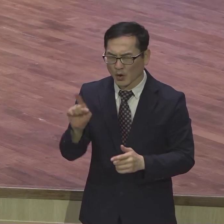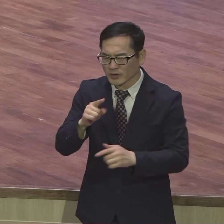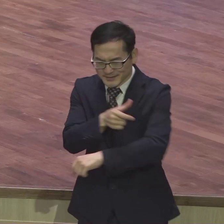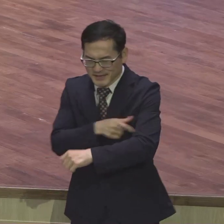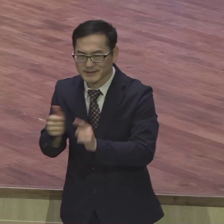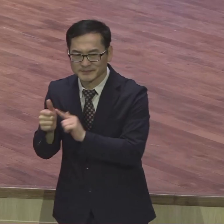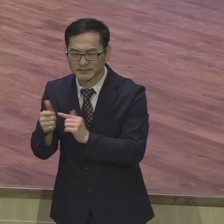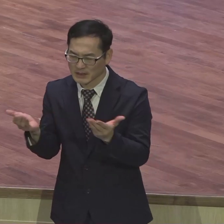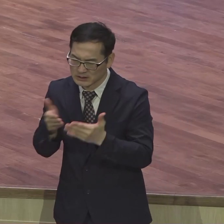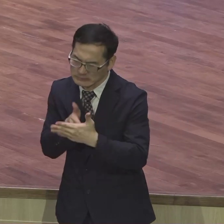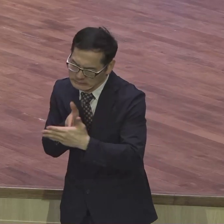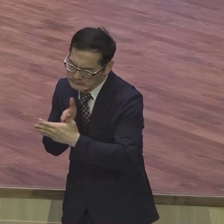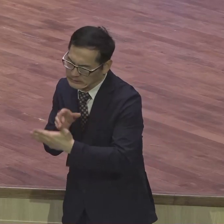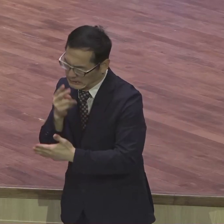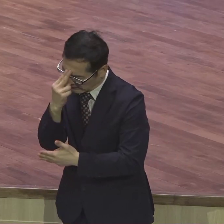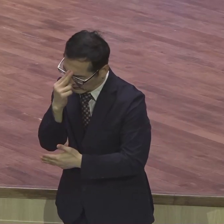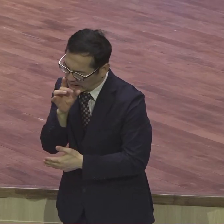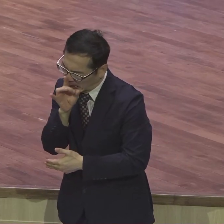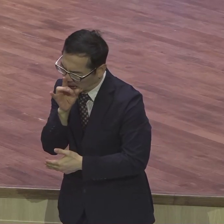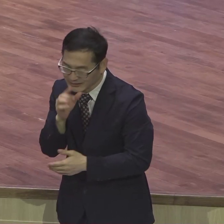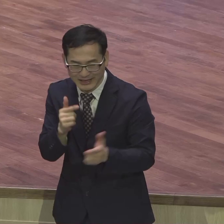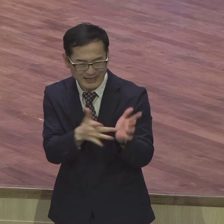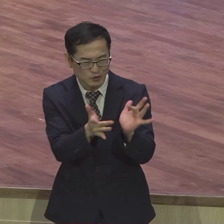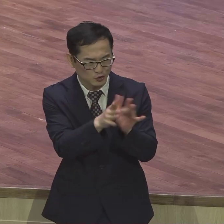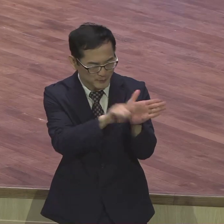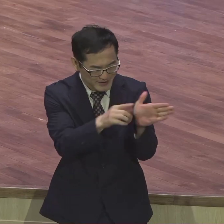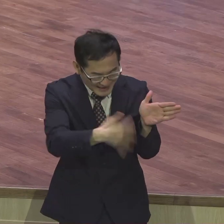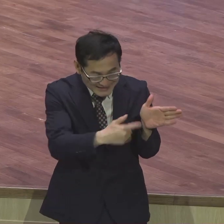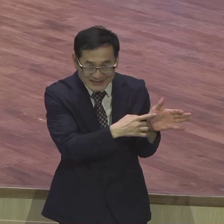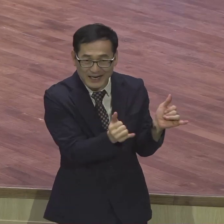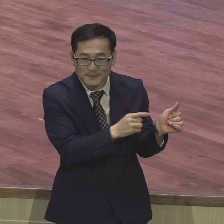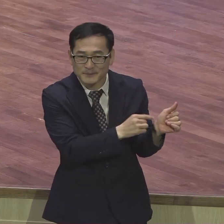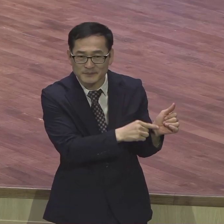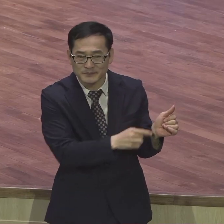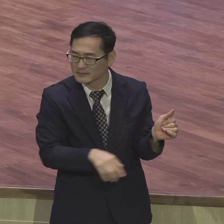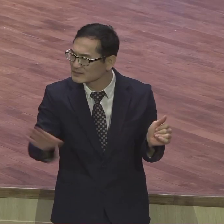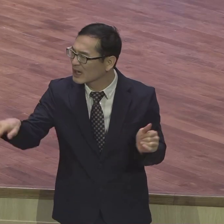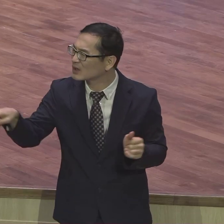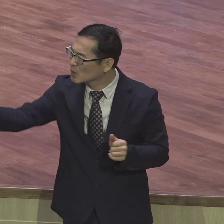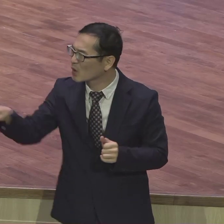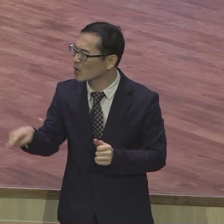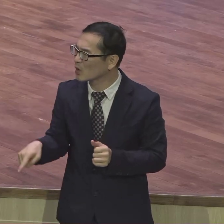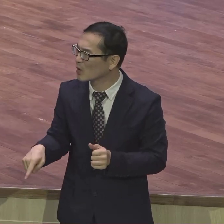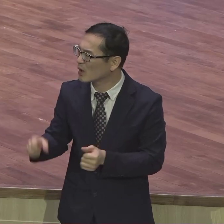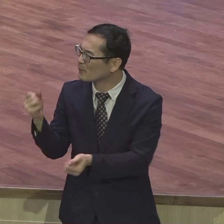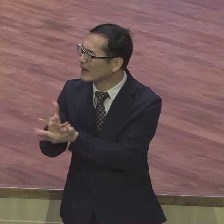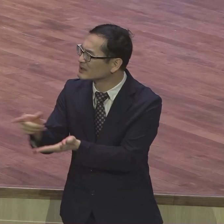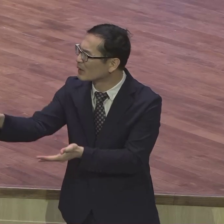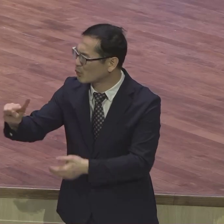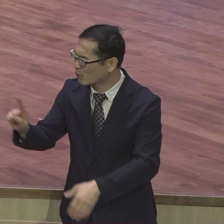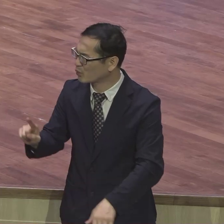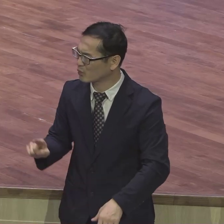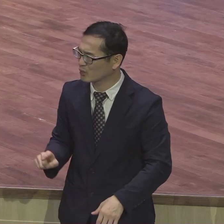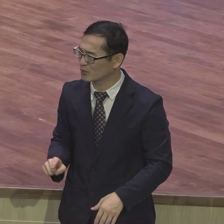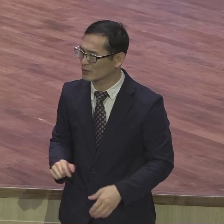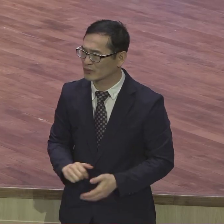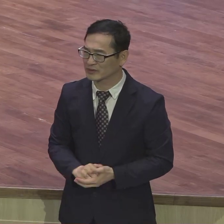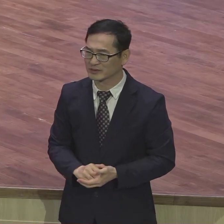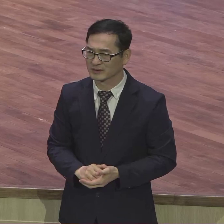얼음당하는데 예수 안 믿는 친구 하나가 야 니가 이렇게 고생하는데 니 팔자가 왜 그러냐 내 점진을 가는 점진이 용한